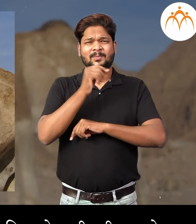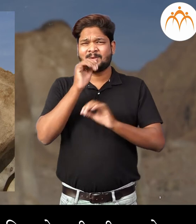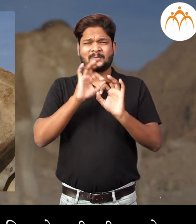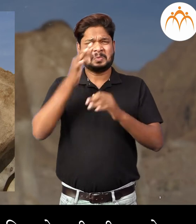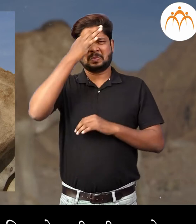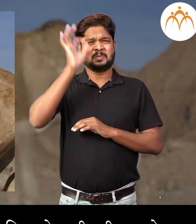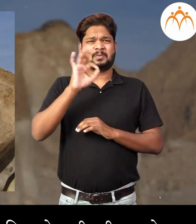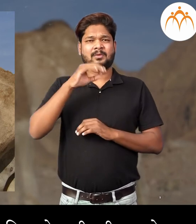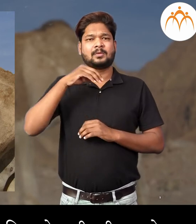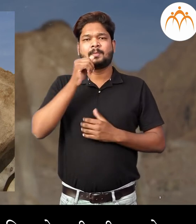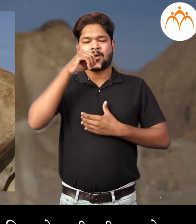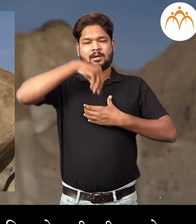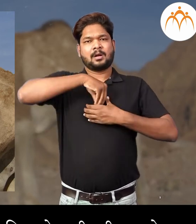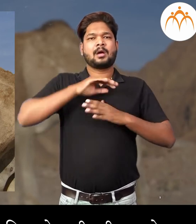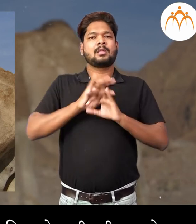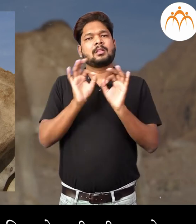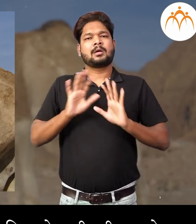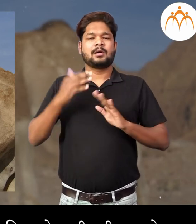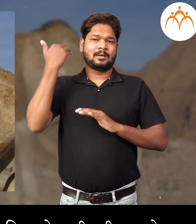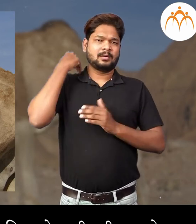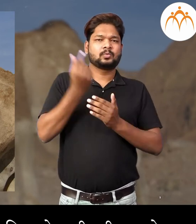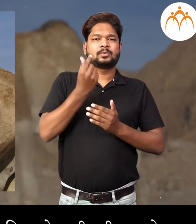अनेक दिवस पाणी मियाले नाही तरी चालते